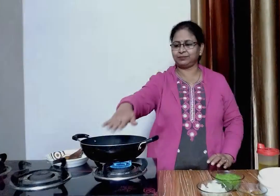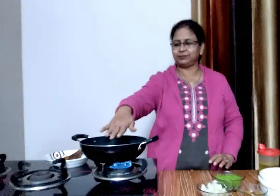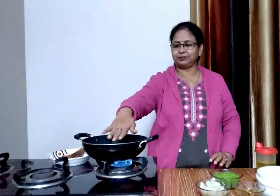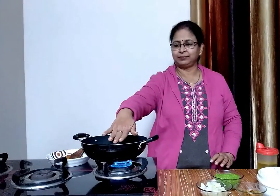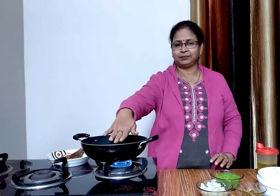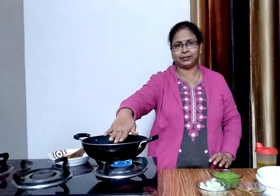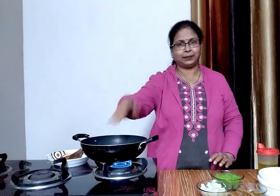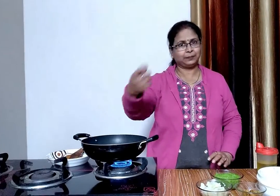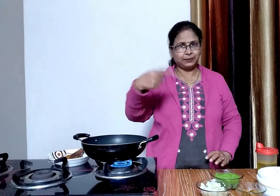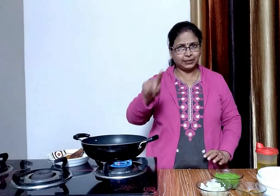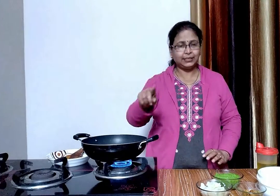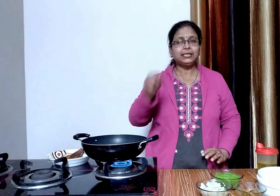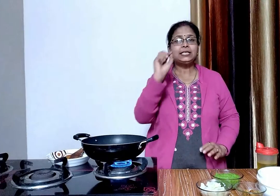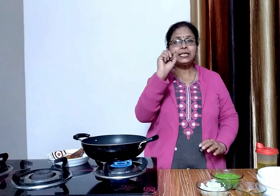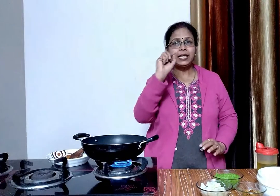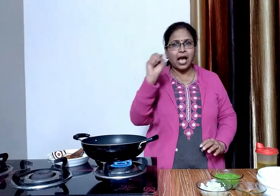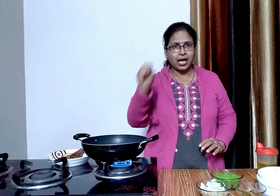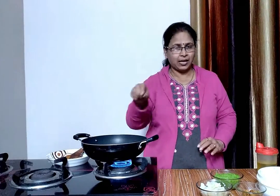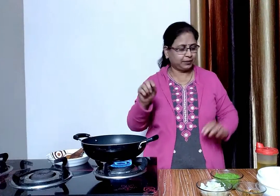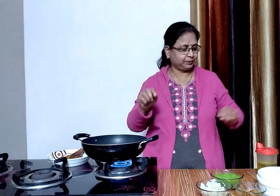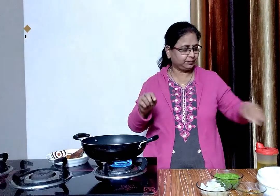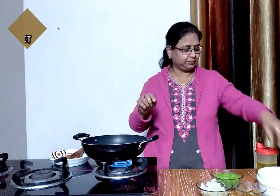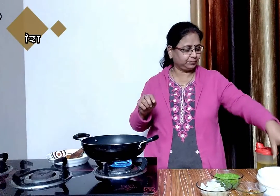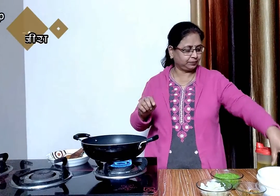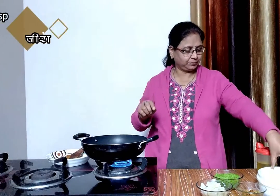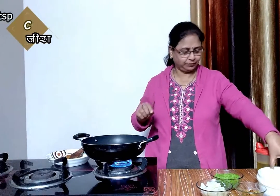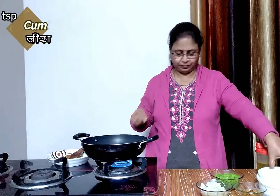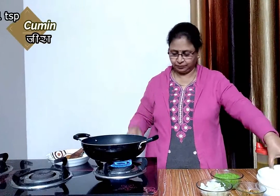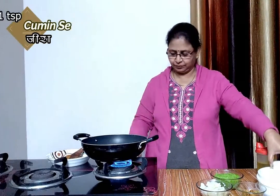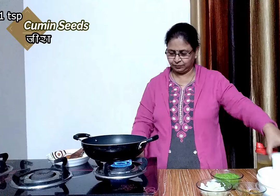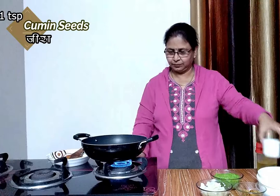तेल गरम हो गया है अब इसमें एक चमच जीरा